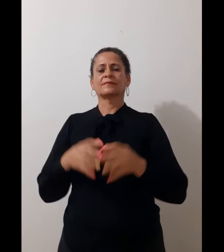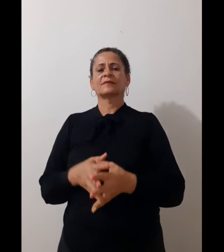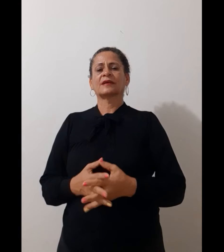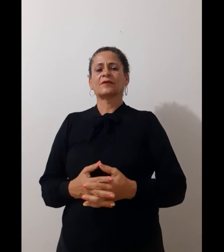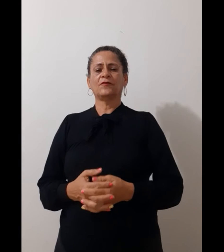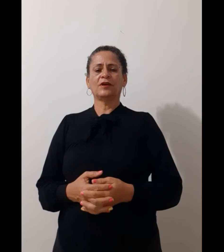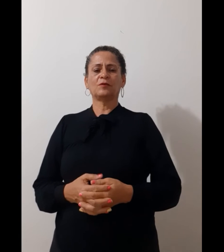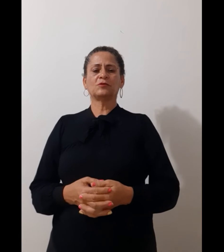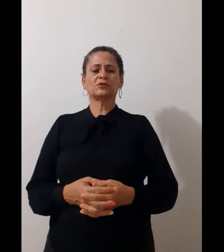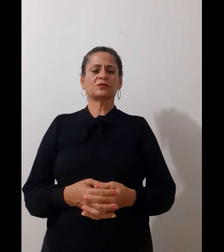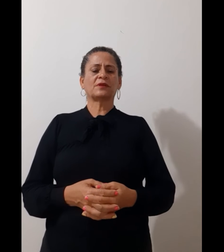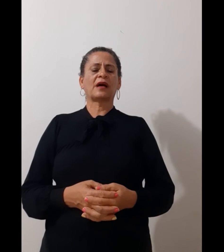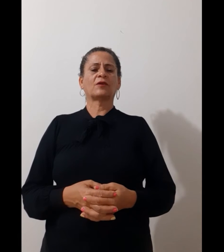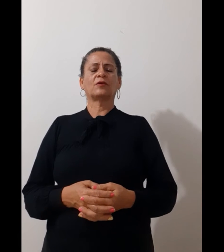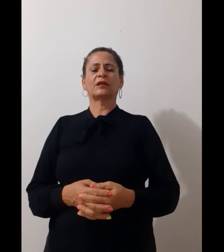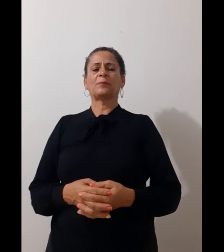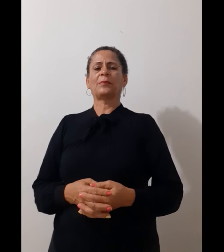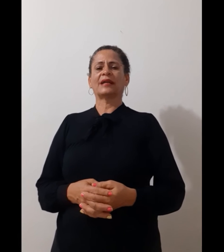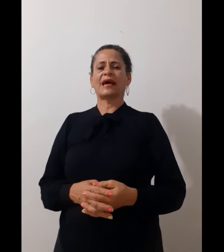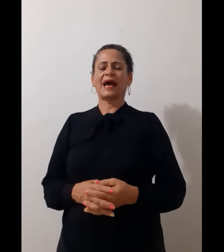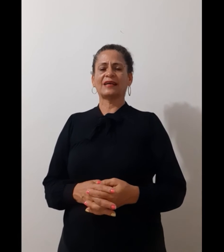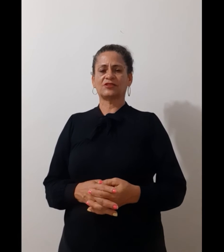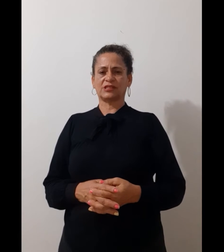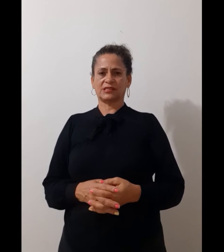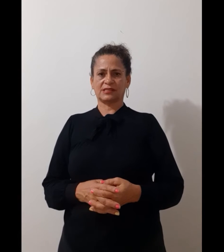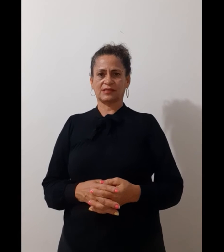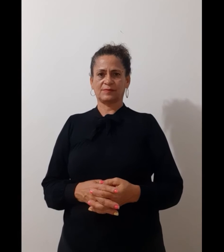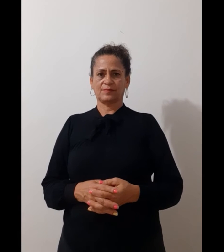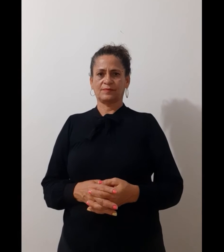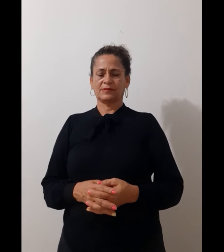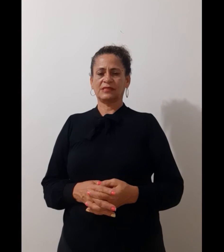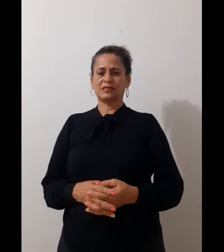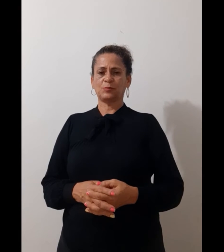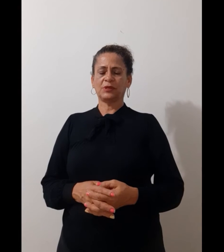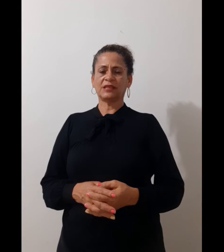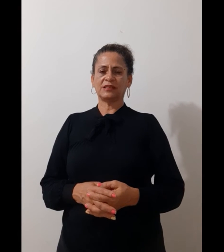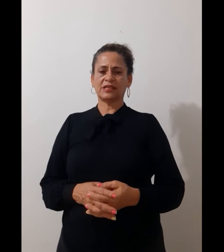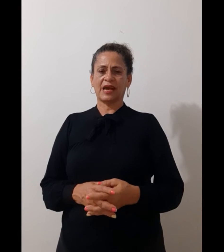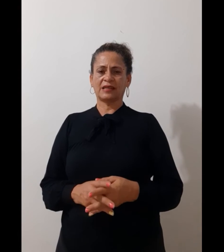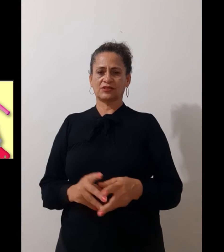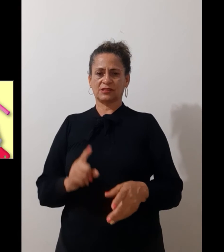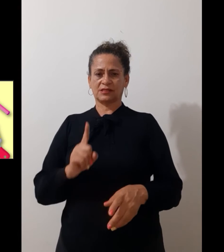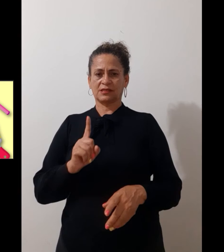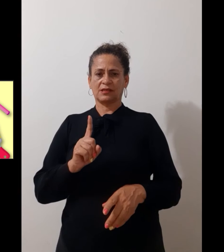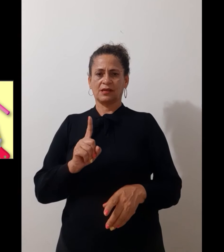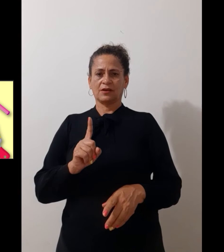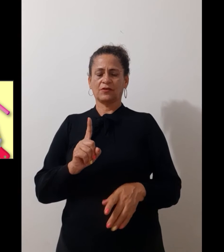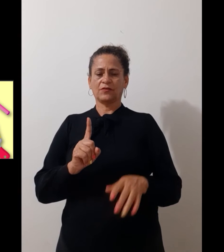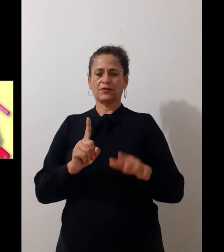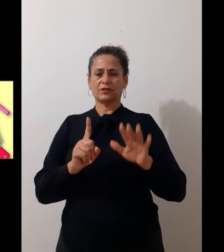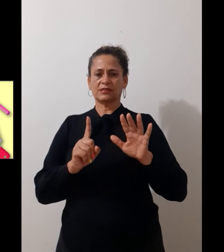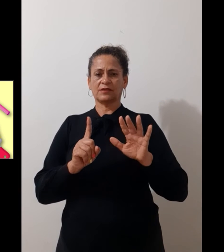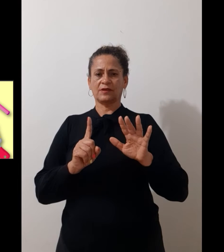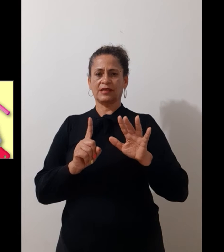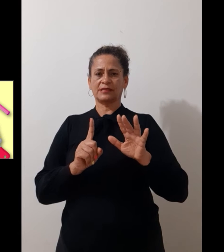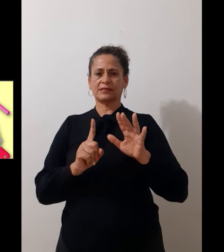Vamos agora para a artes. Disciplina de artes. Configuração é essa.